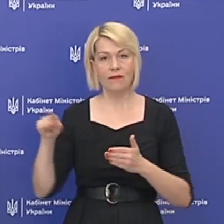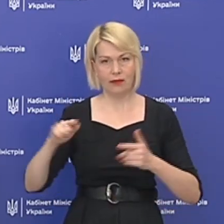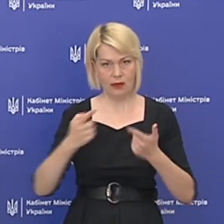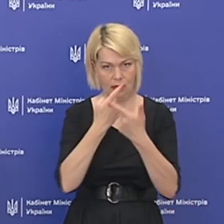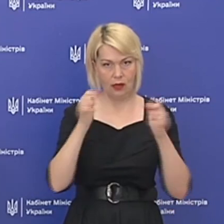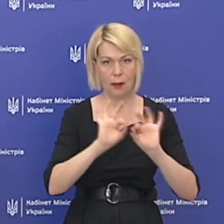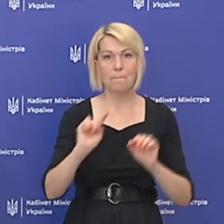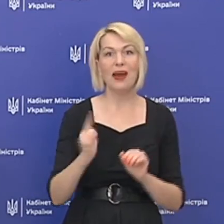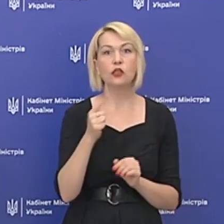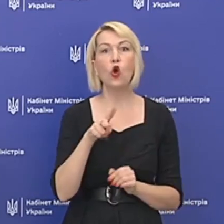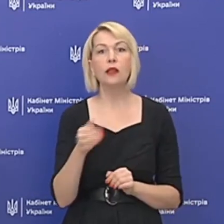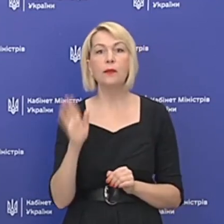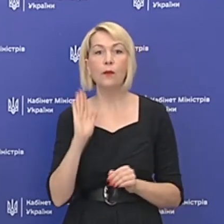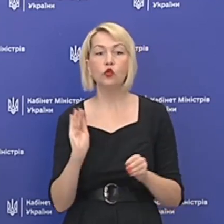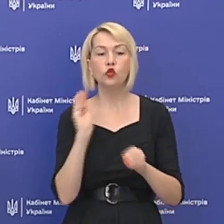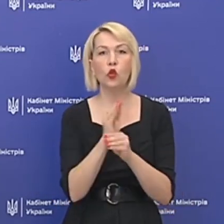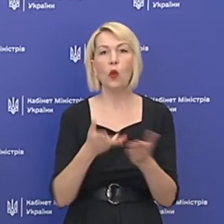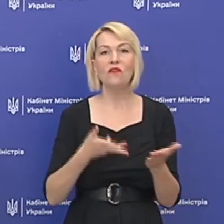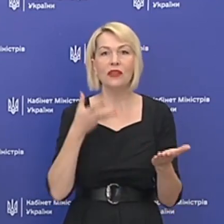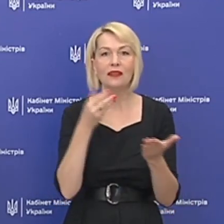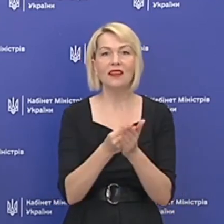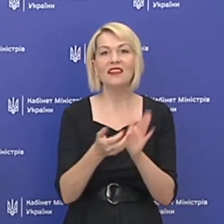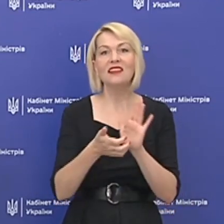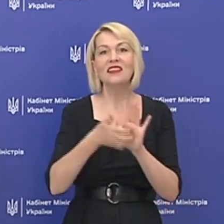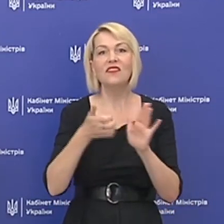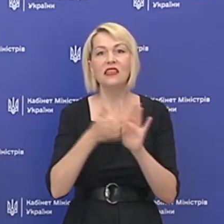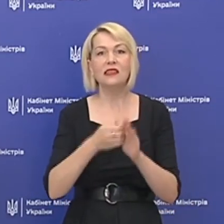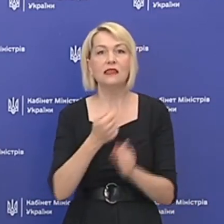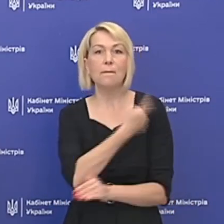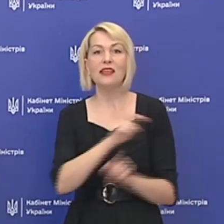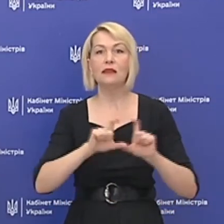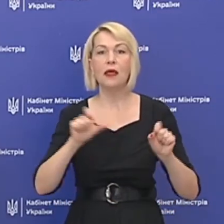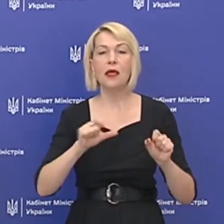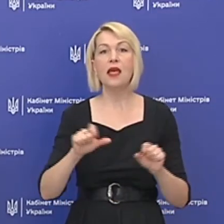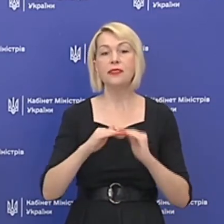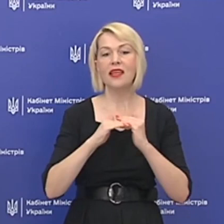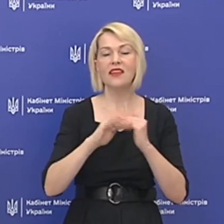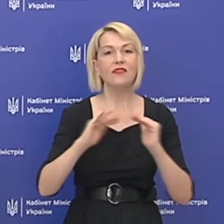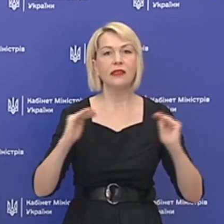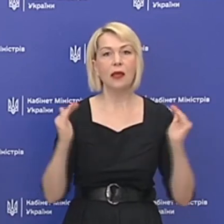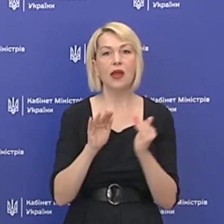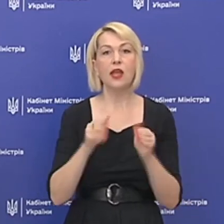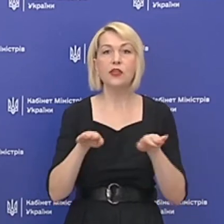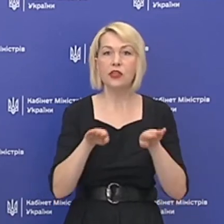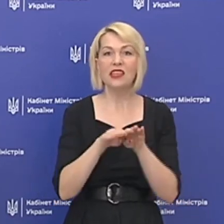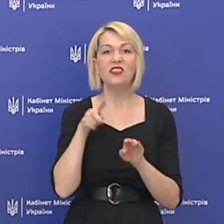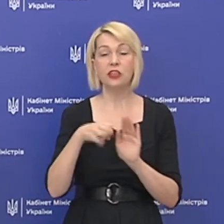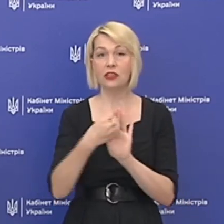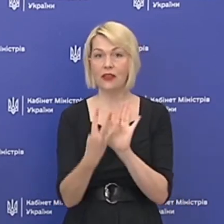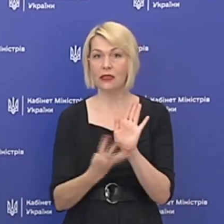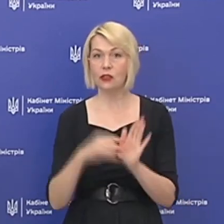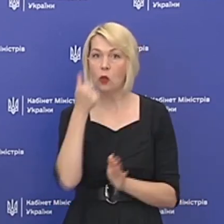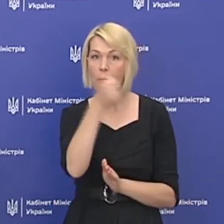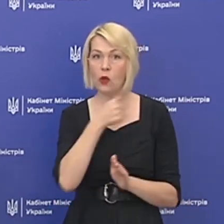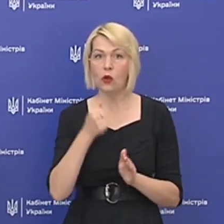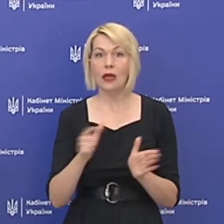що з 1 липня буде дофінансовано так звані дефіцитні медичні заклади на рівні не менше, ніж у 2019 році.